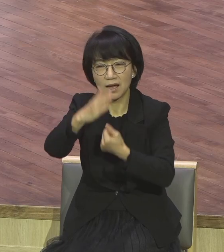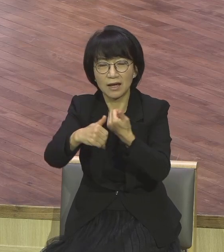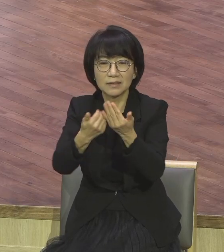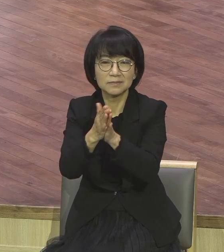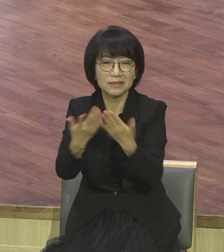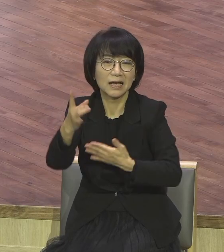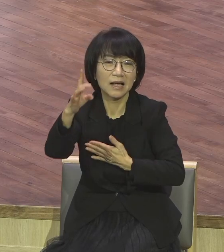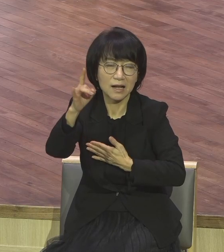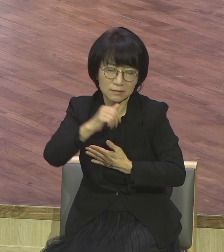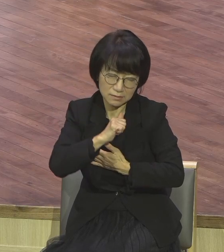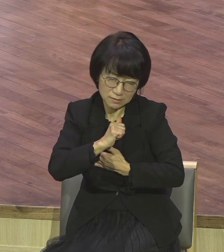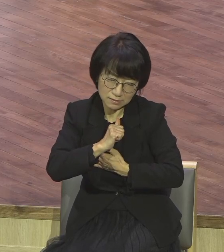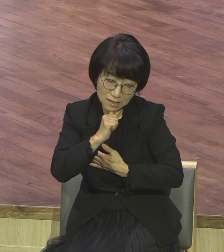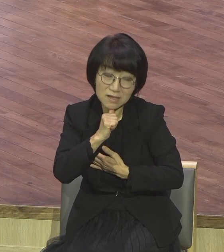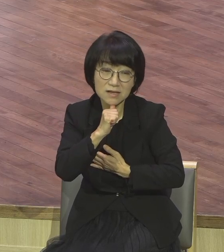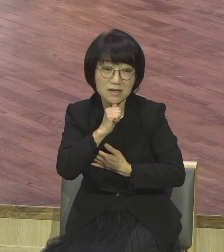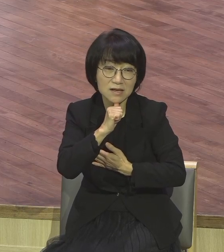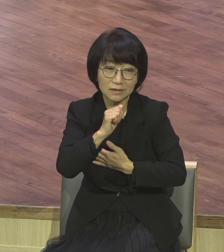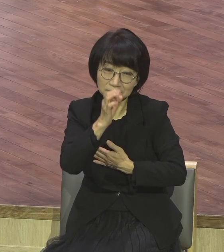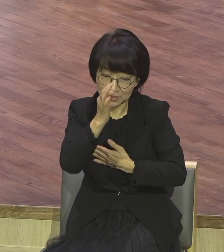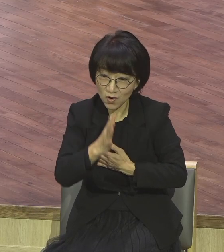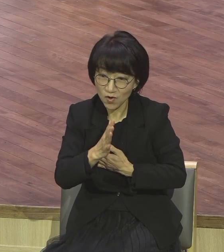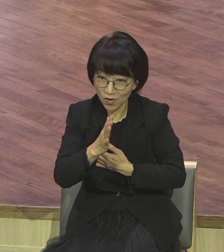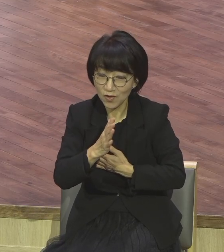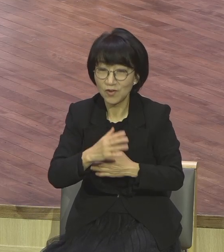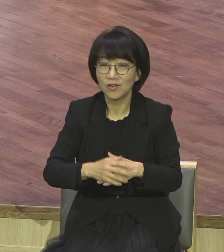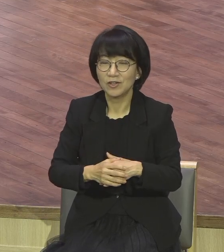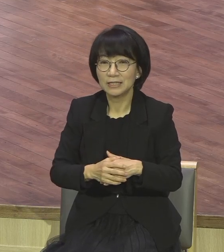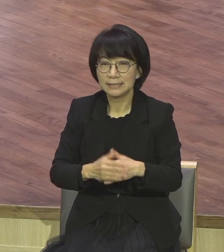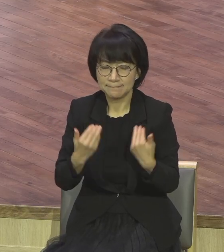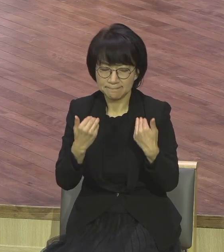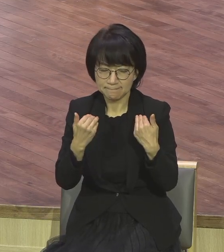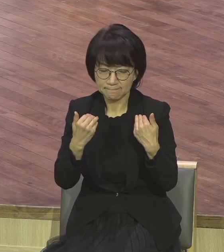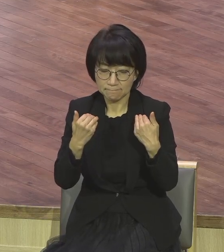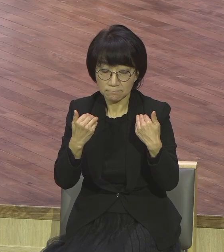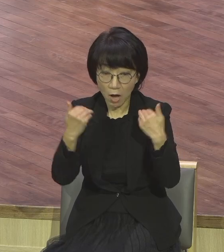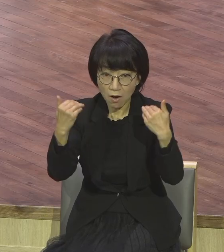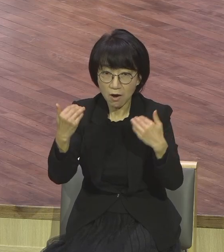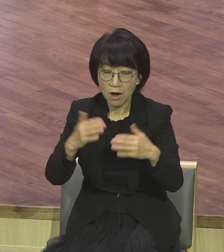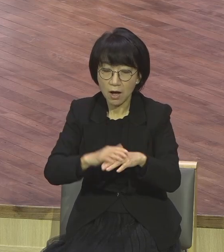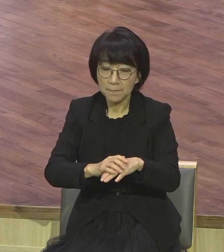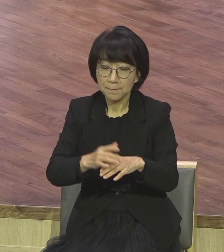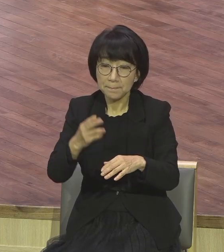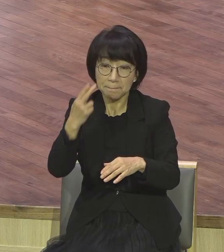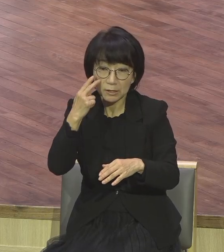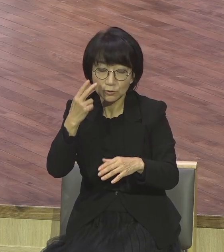이렇게 여기서 자라면서 분열되어 있는 남북 미국을